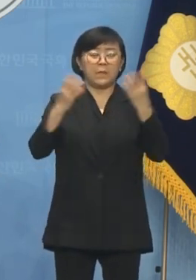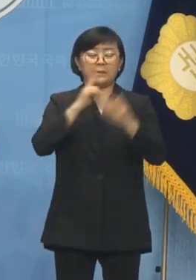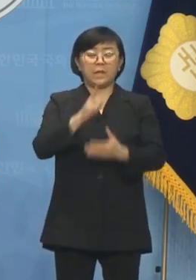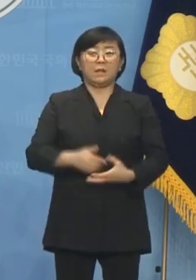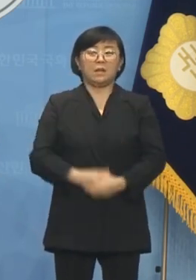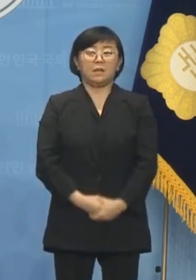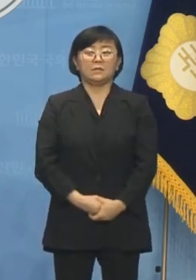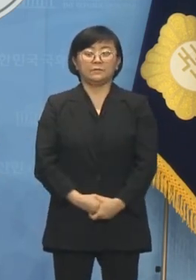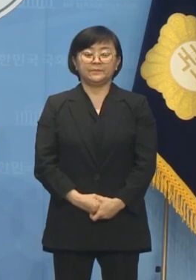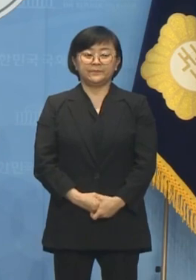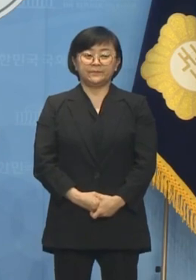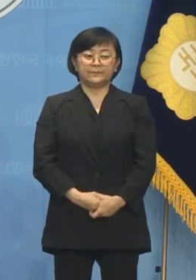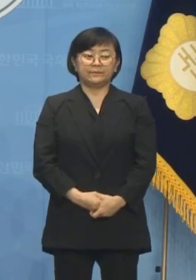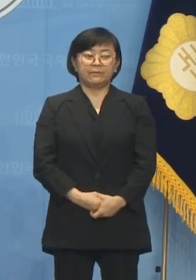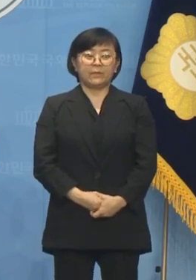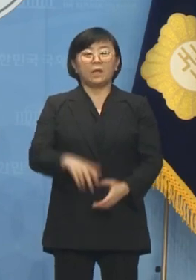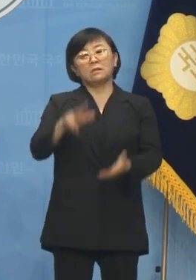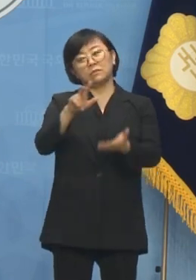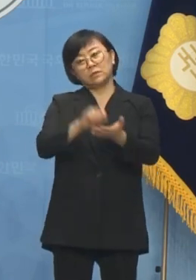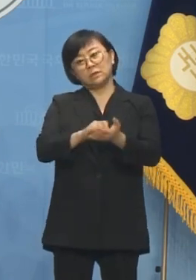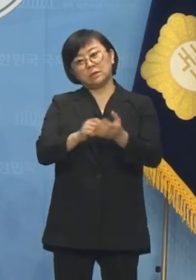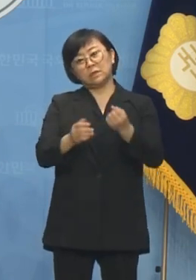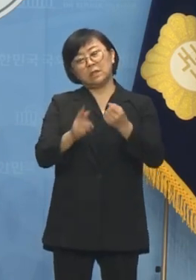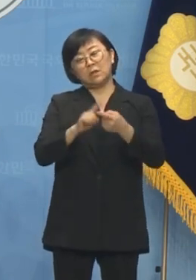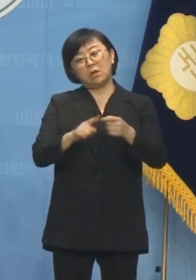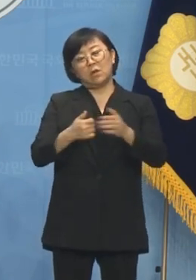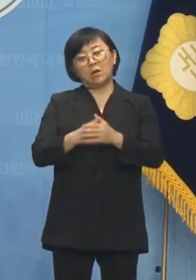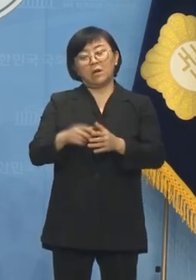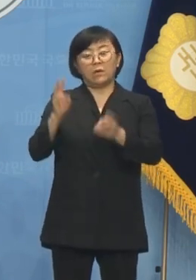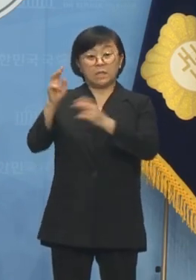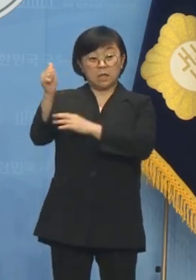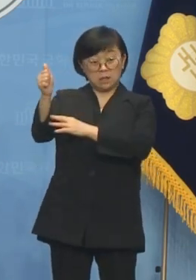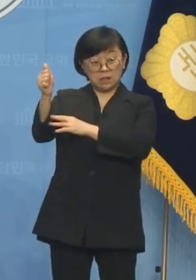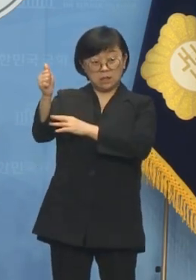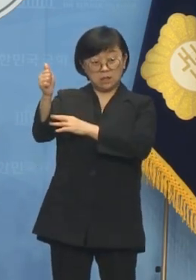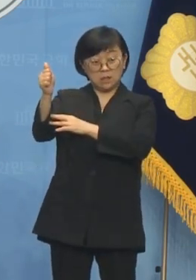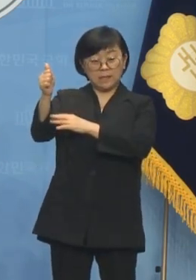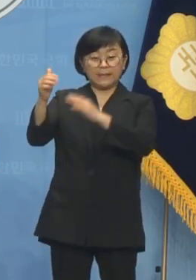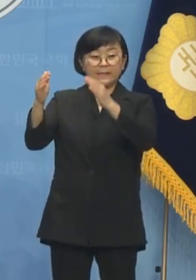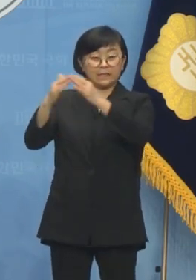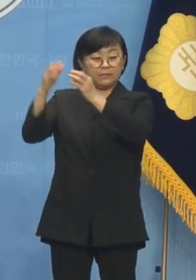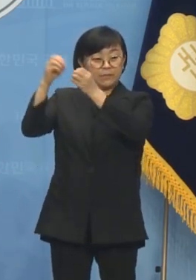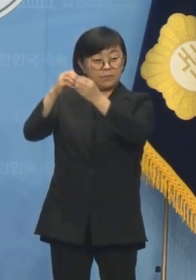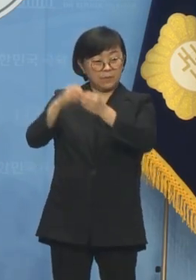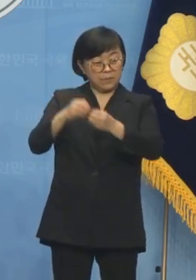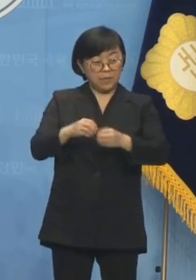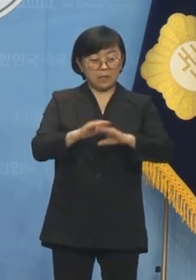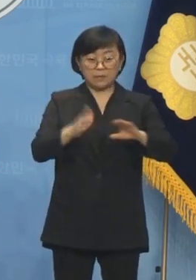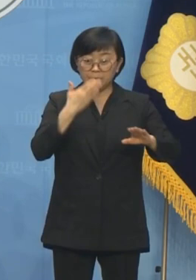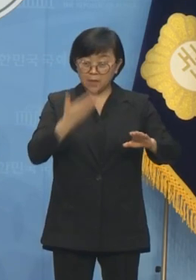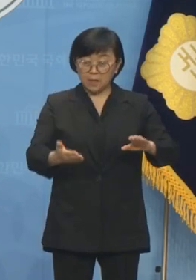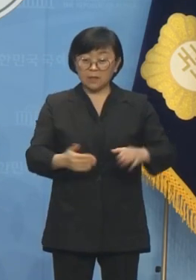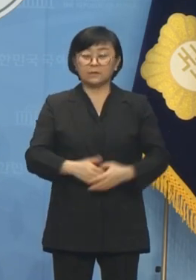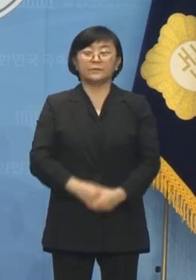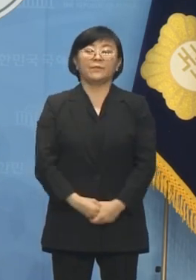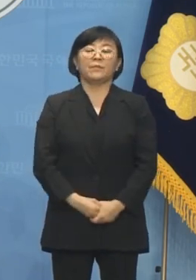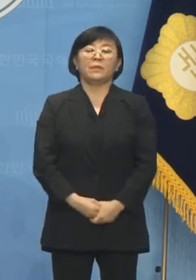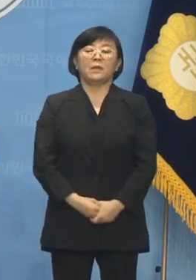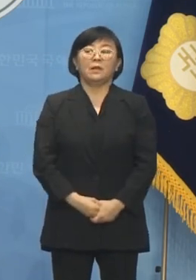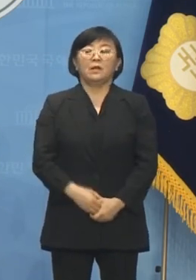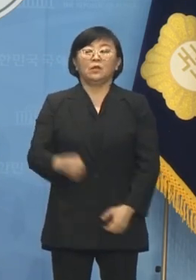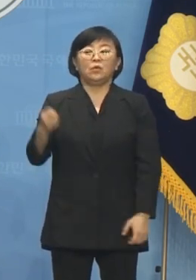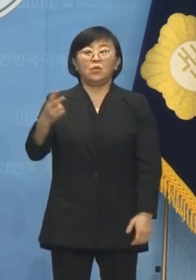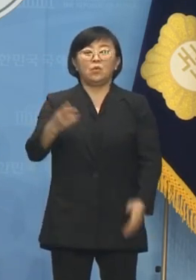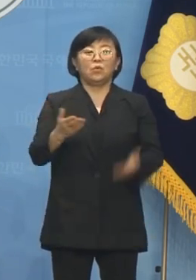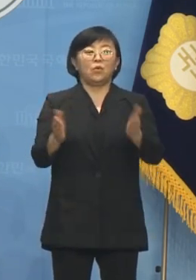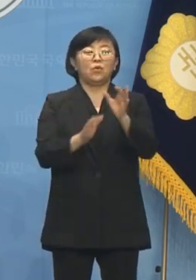이런 문제가 오너 경영, 가업 승계로 해결이 됩니까? 더구나